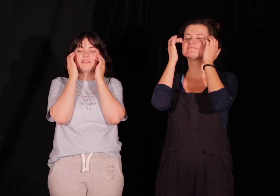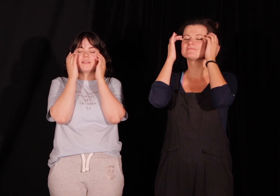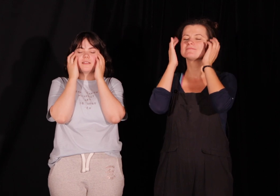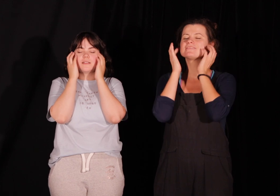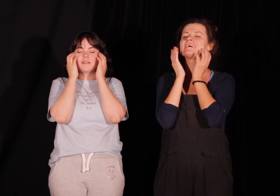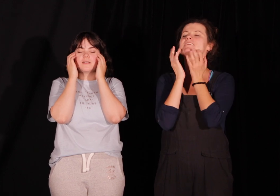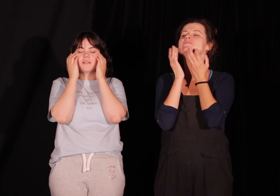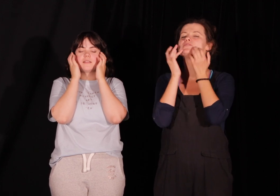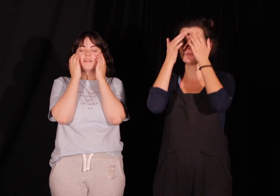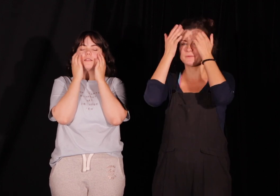Tak. Tak, super.